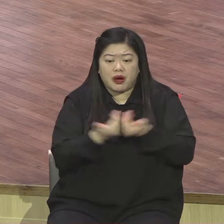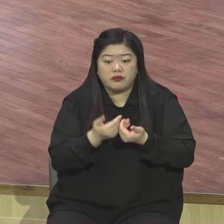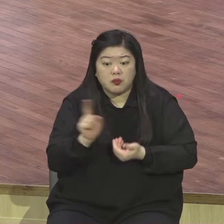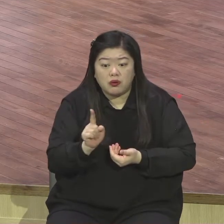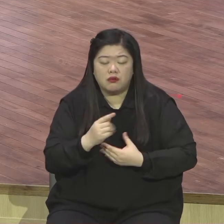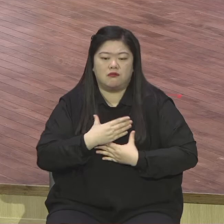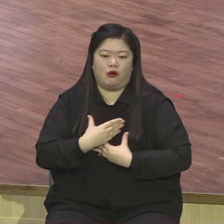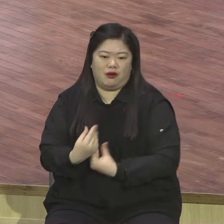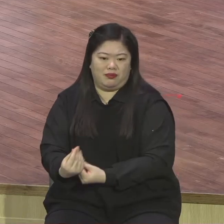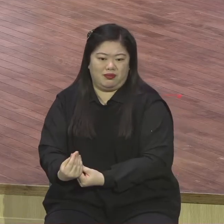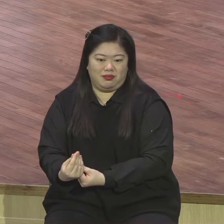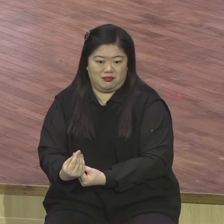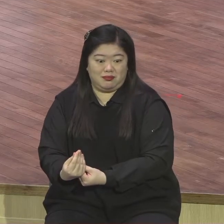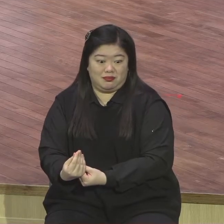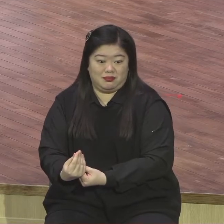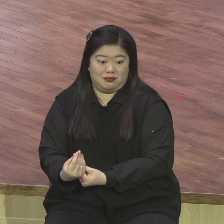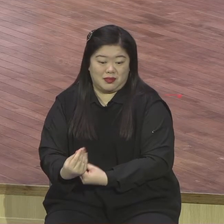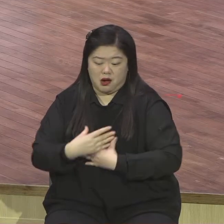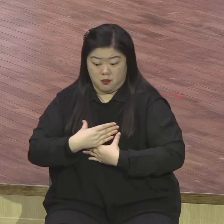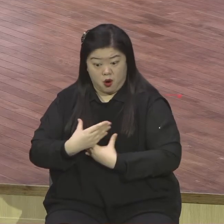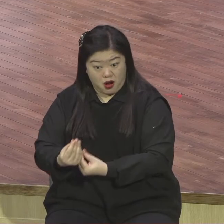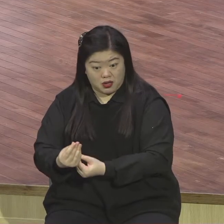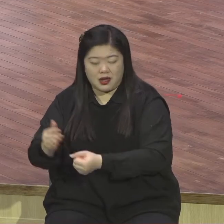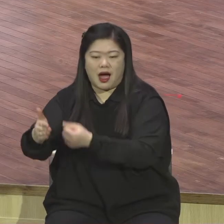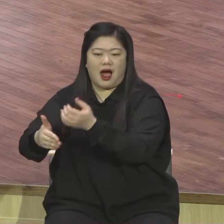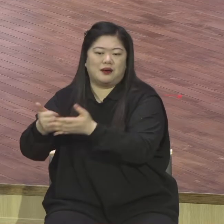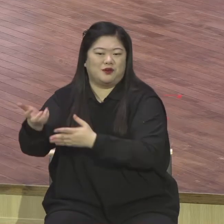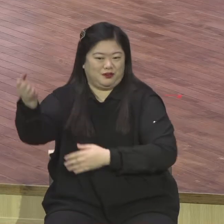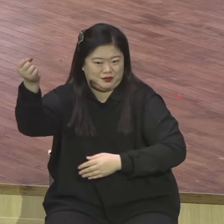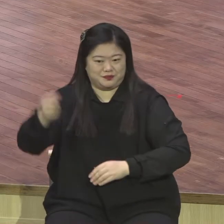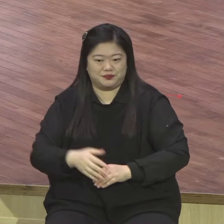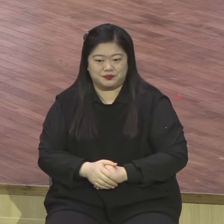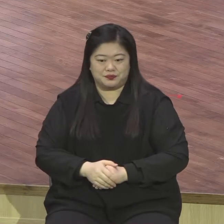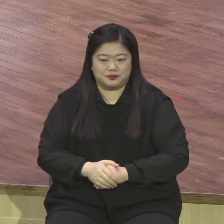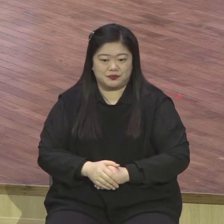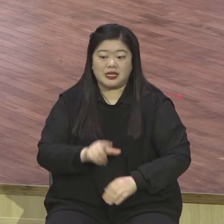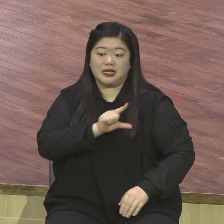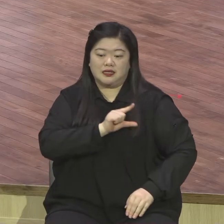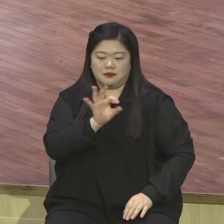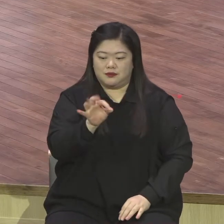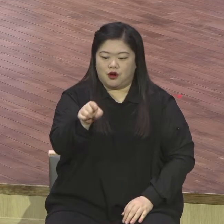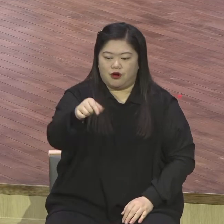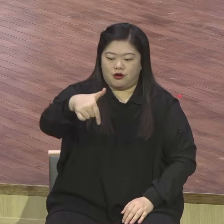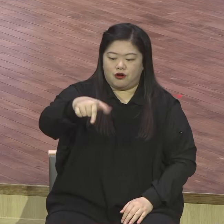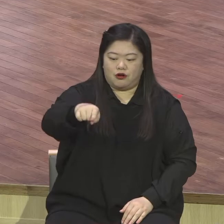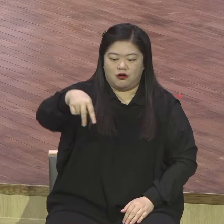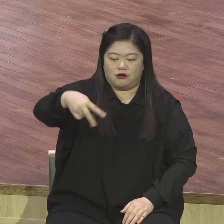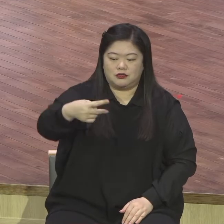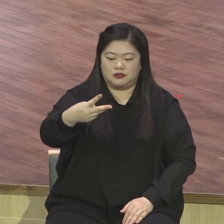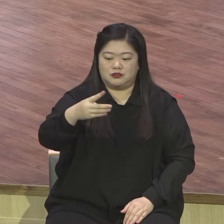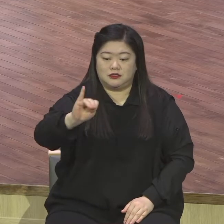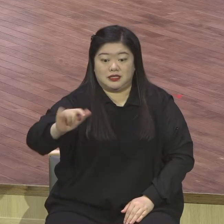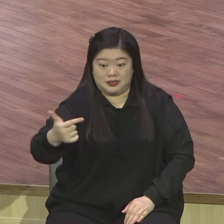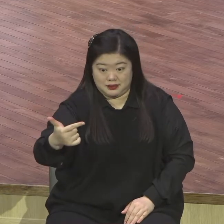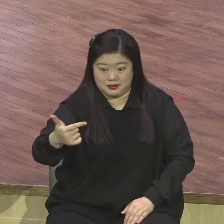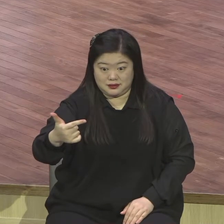성 어거스틴은 본문에 나타난 예수님을 이렇게 표현했습니다 예수님은 파도를 밟고